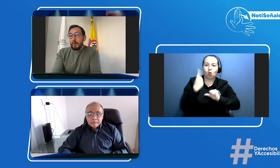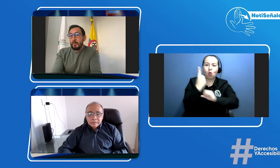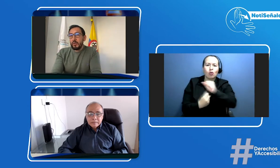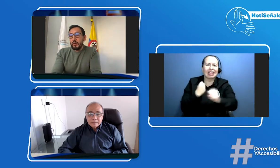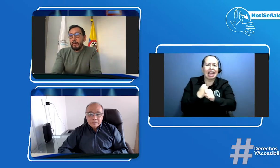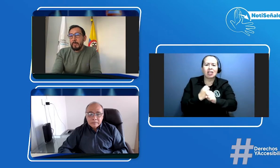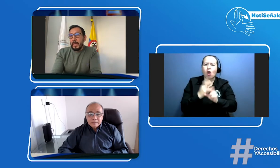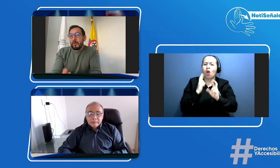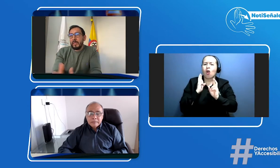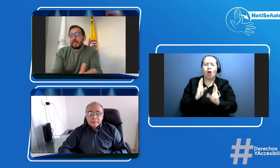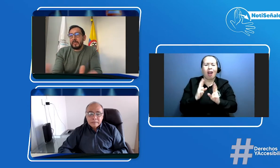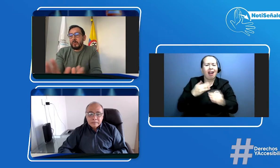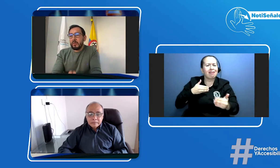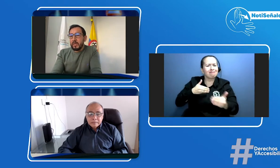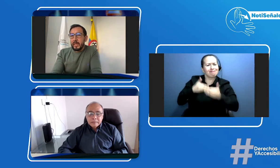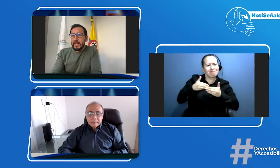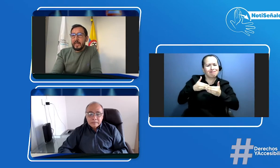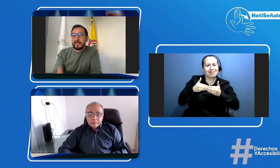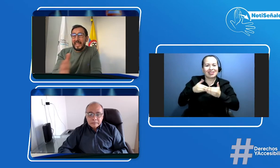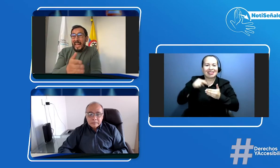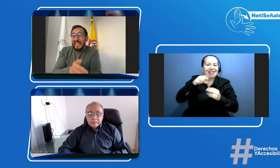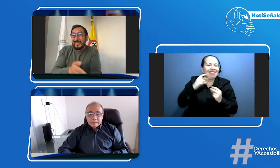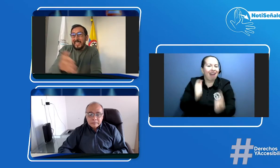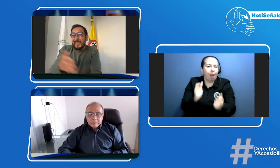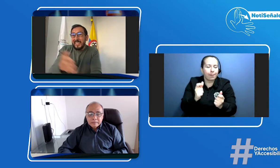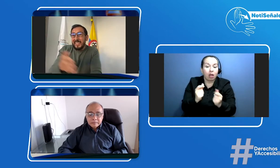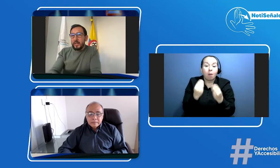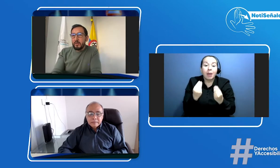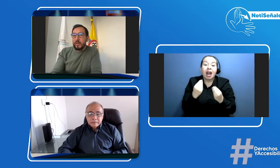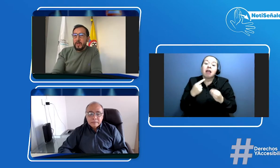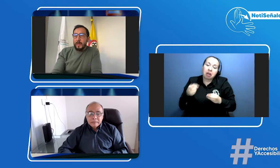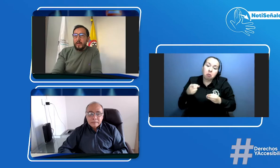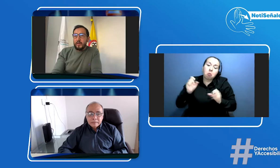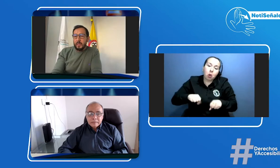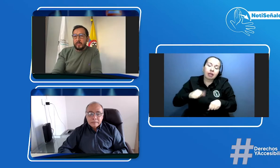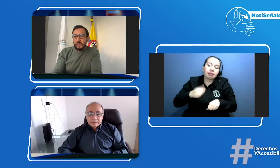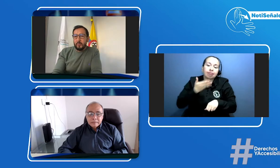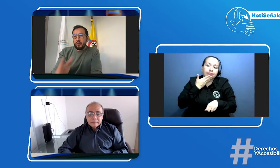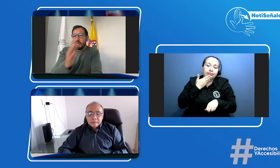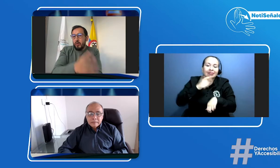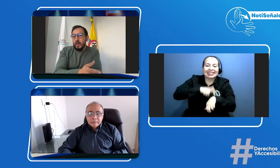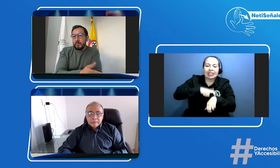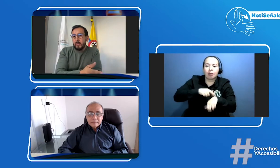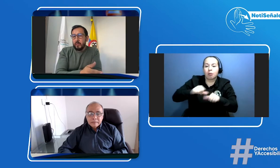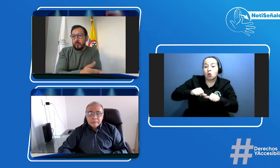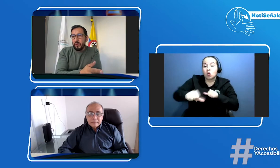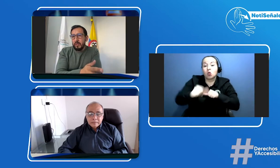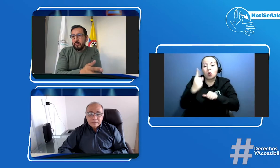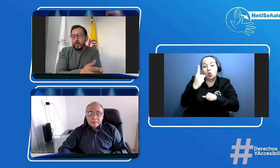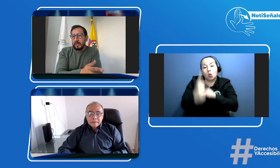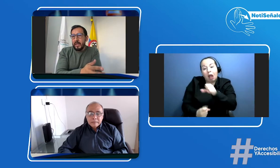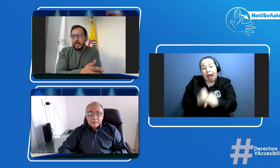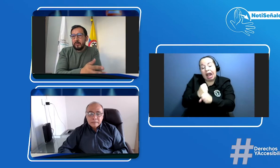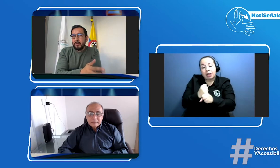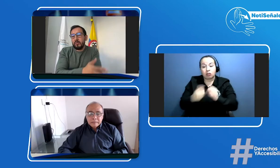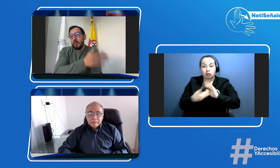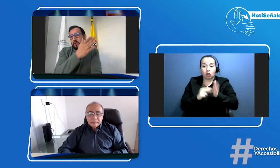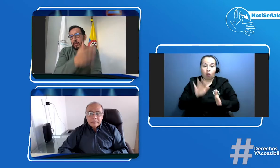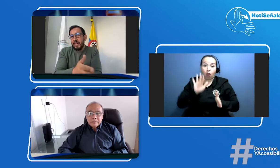posible pero insisto les da hasta un año insistimos no solo las autoridades de tránsito sino los CRC